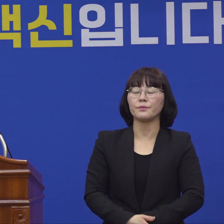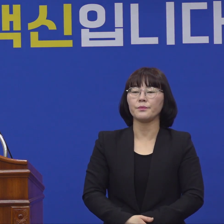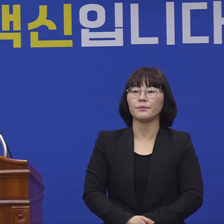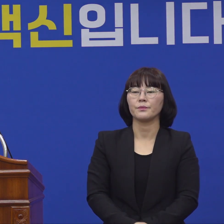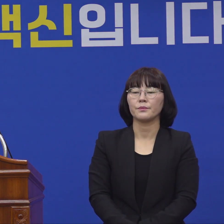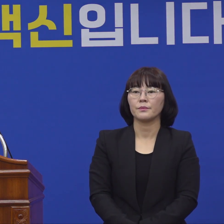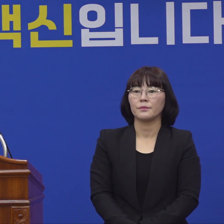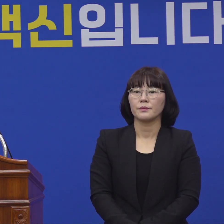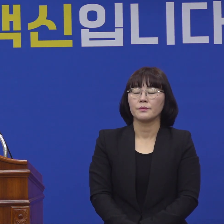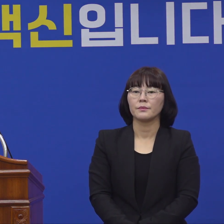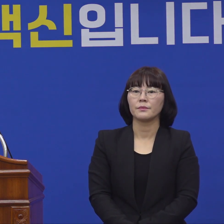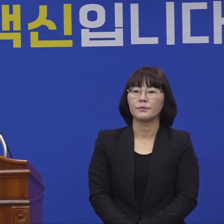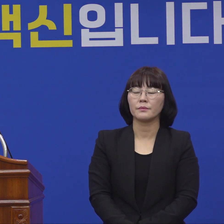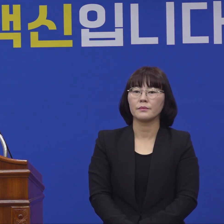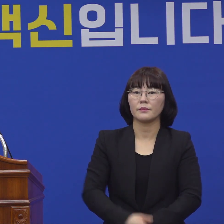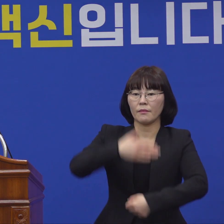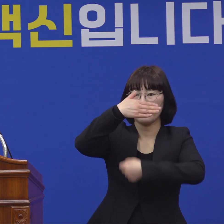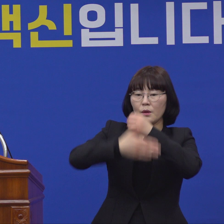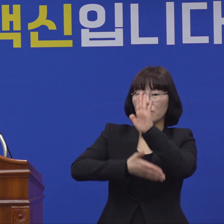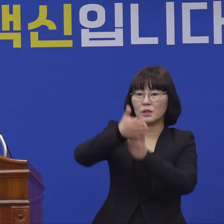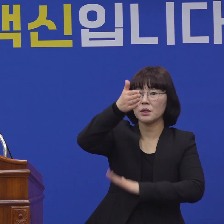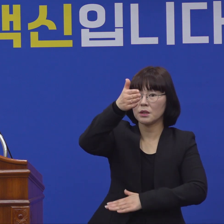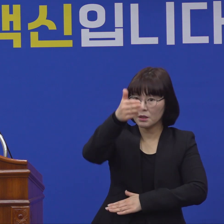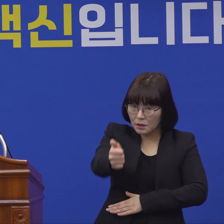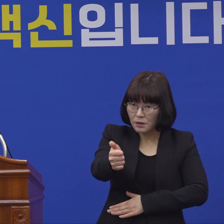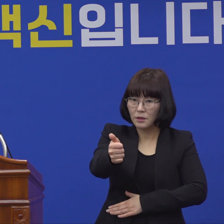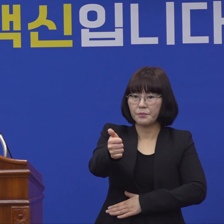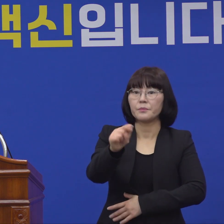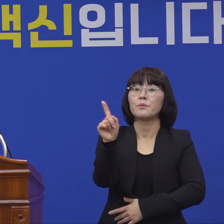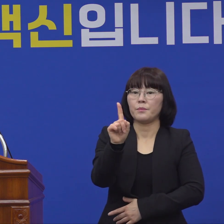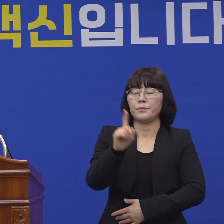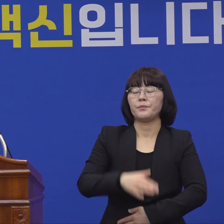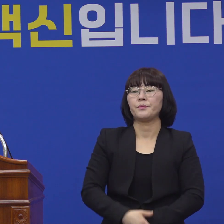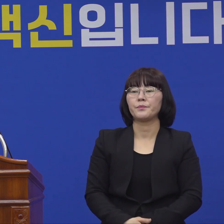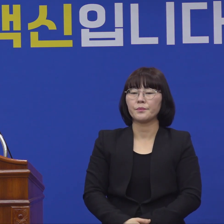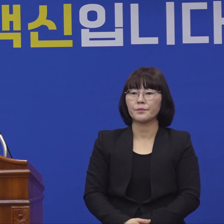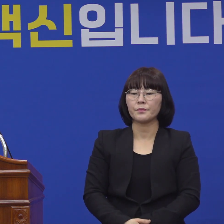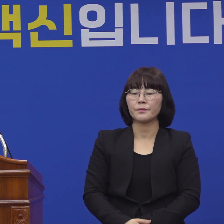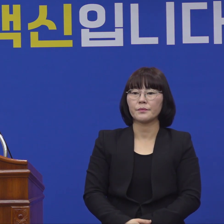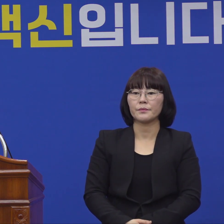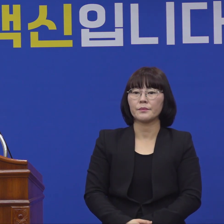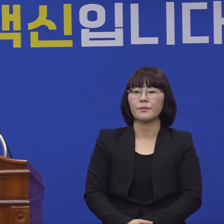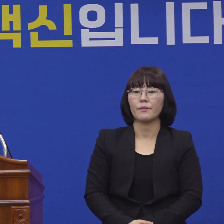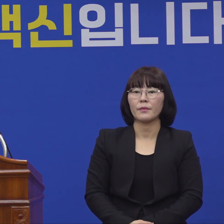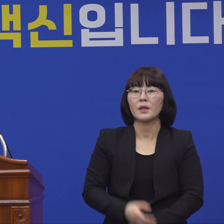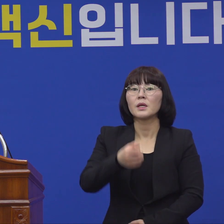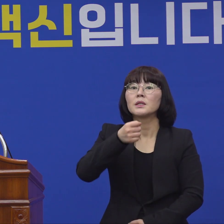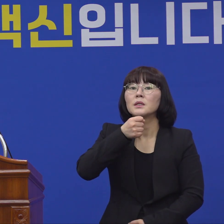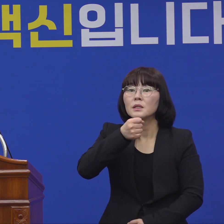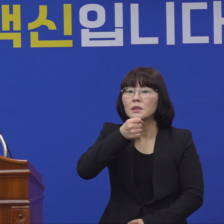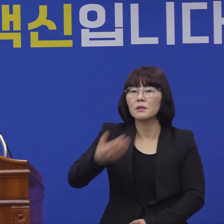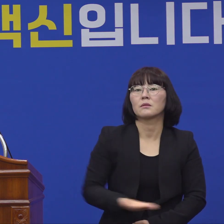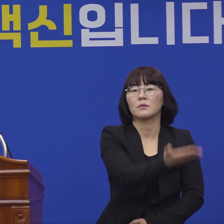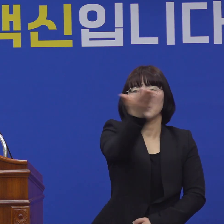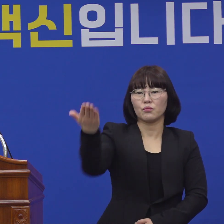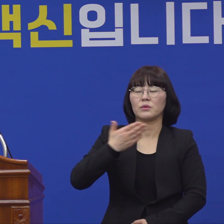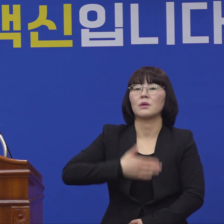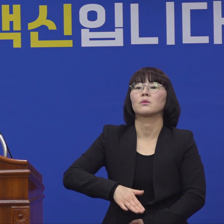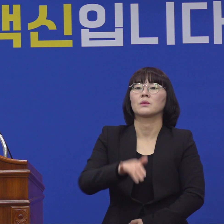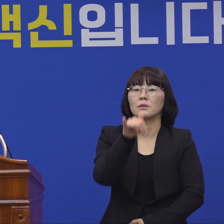먼저 우리 시장님에 대해서 말씀드리겠습니다. 기자 여러분, 잘 아시는 것처럼